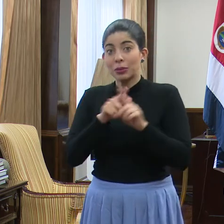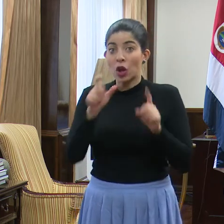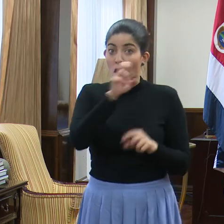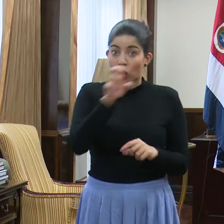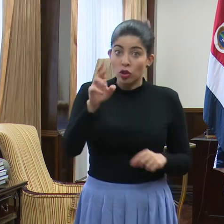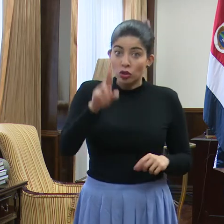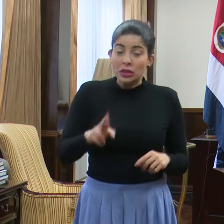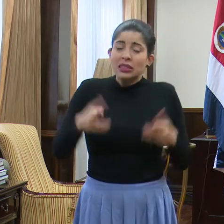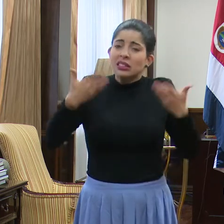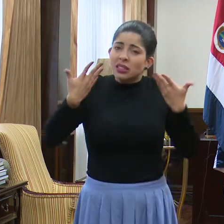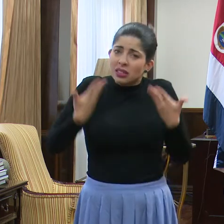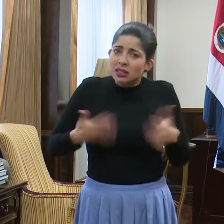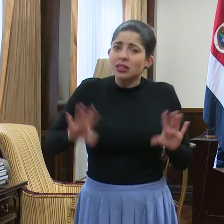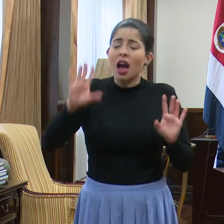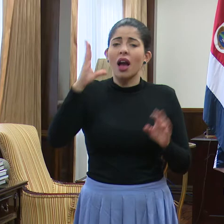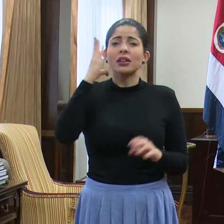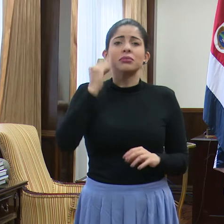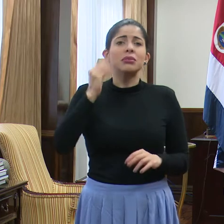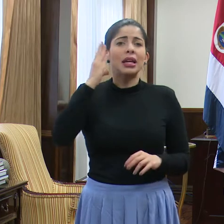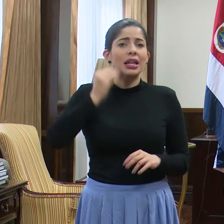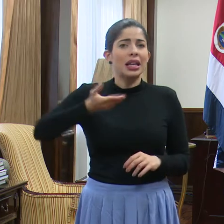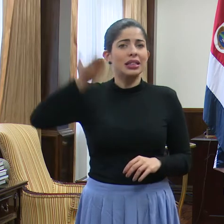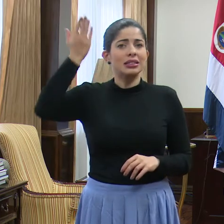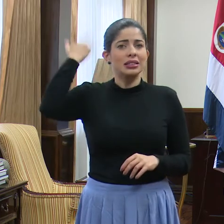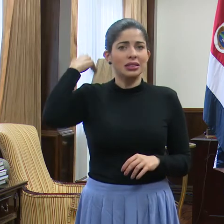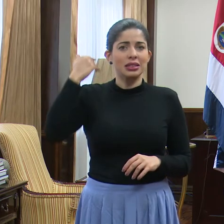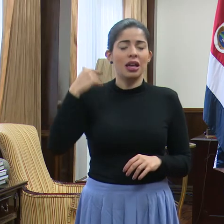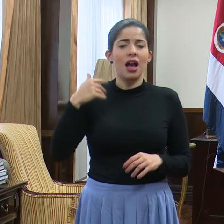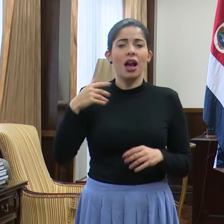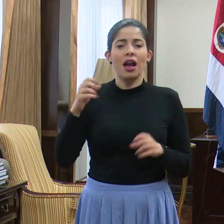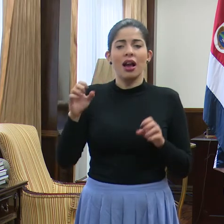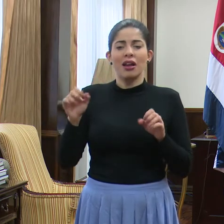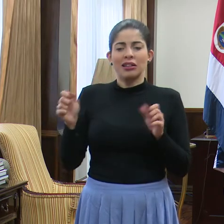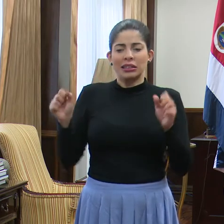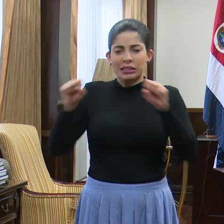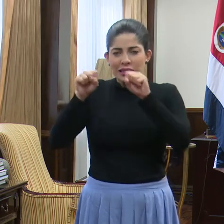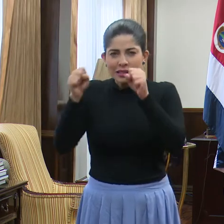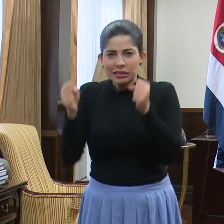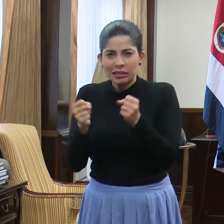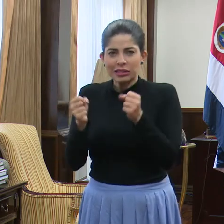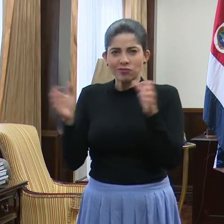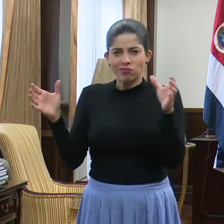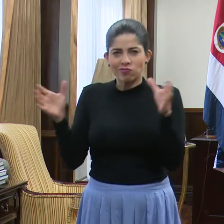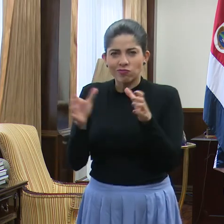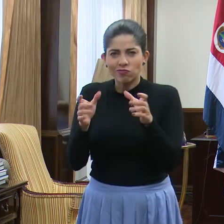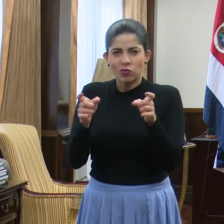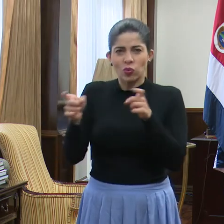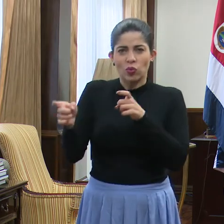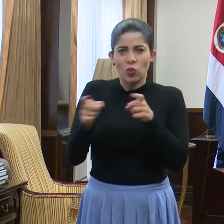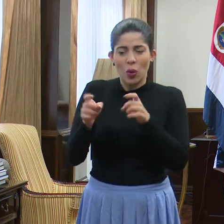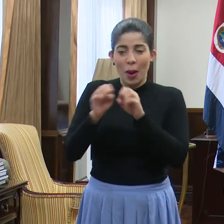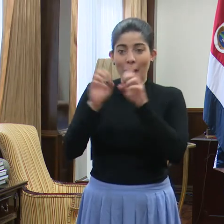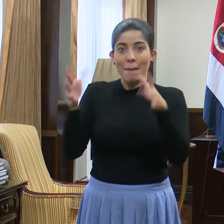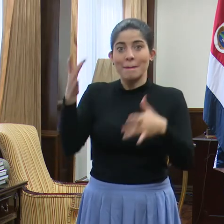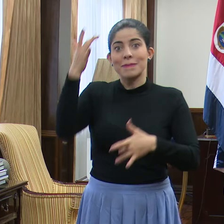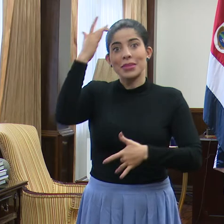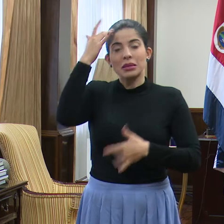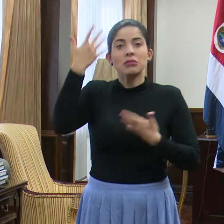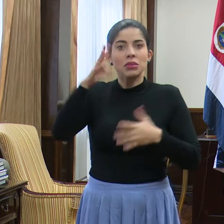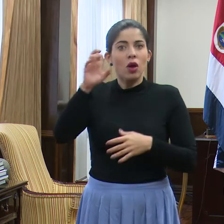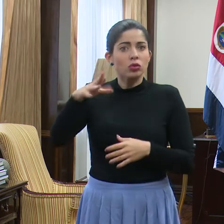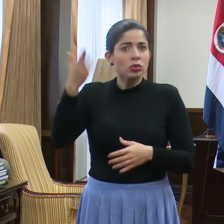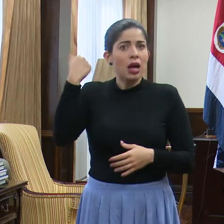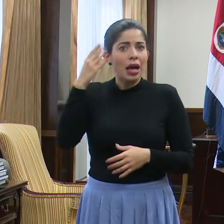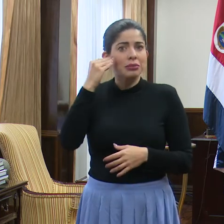ya tuvo experiencia en la contención, en la mitigación de una pandemia. Señor